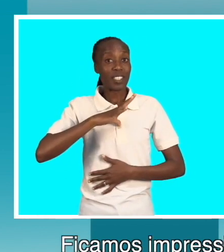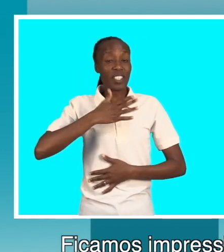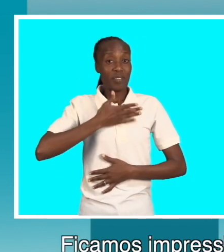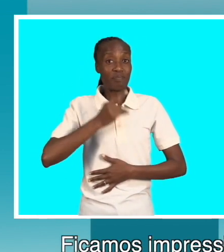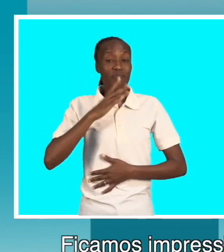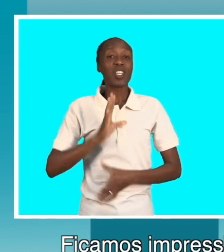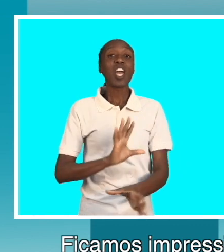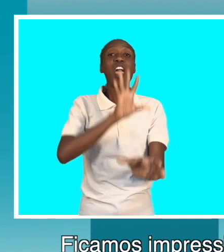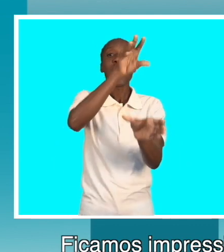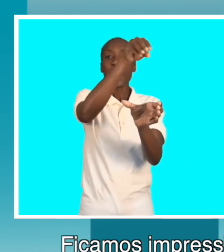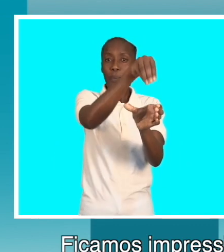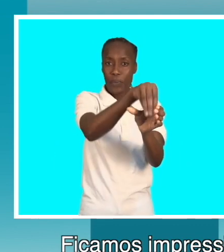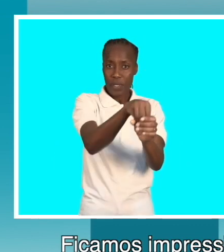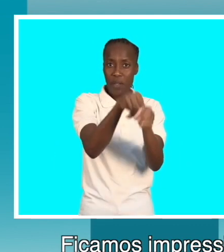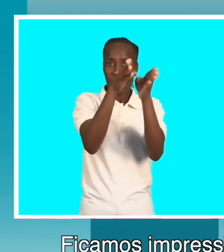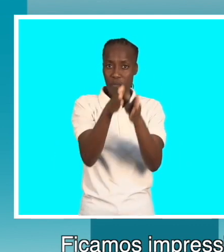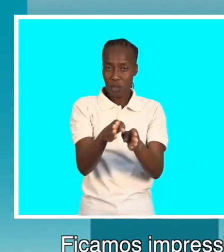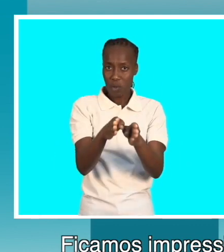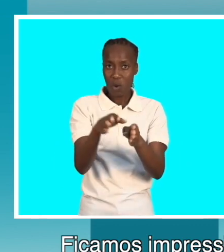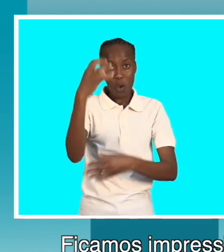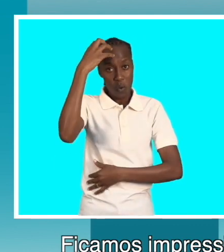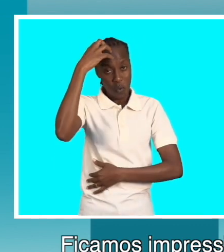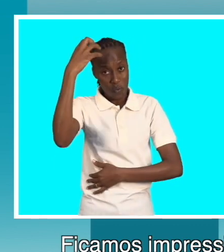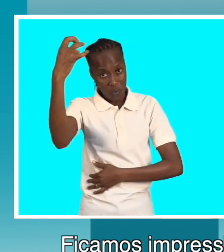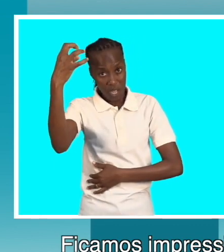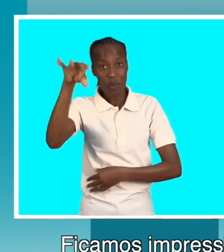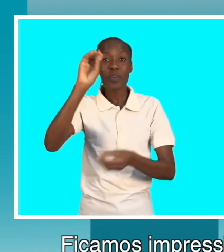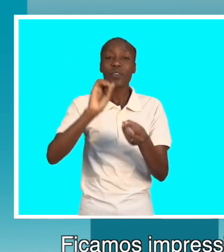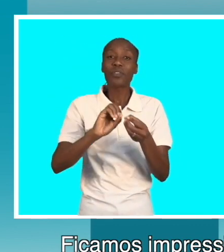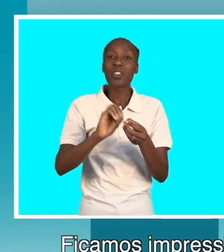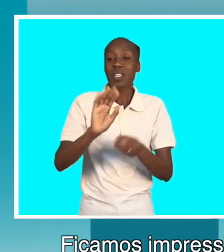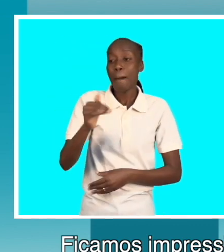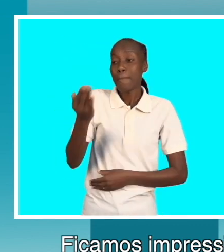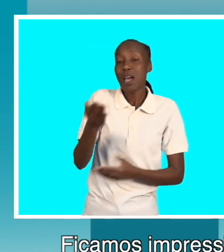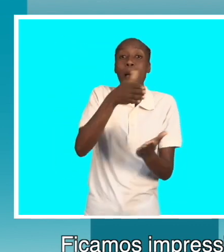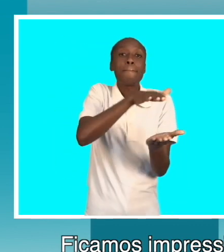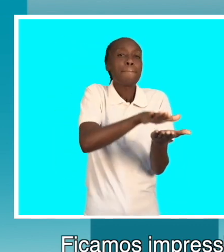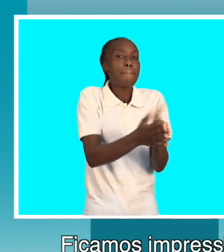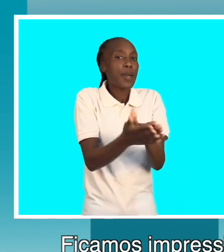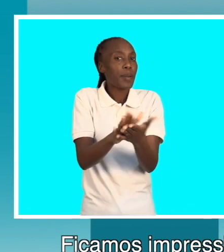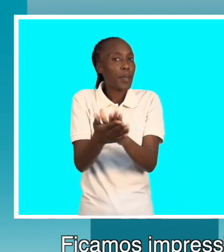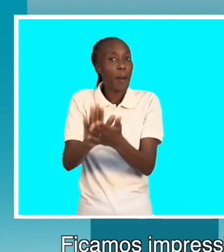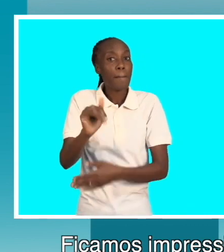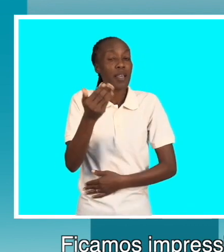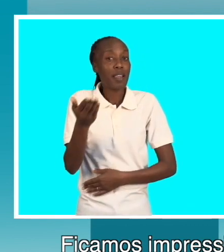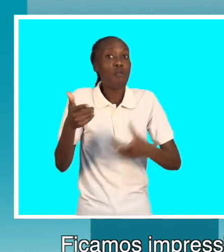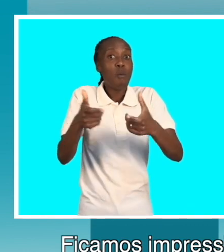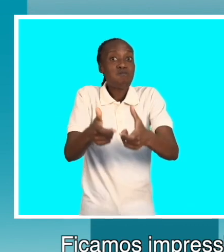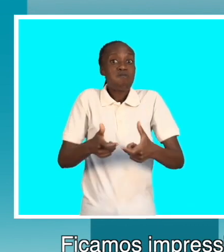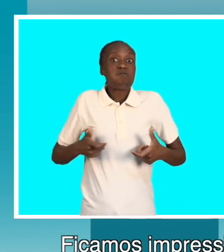Ficamos impressionantes sobre o nível de inclusão que pessoas do governo fizeram para